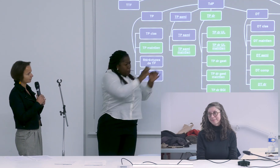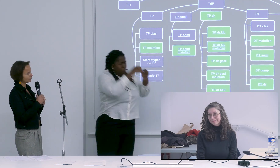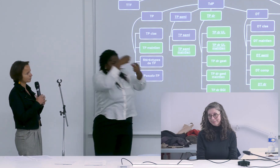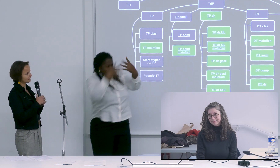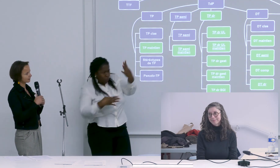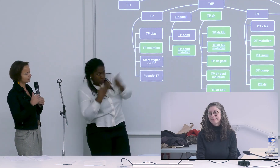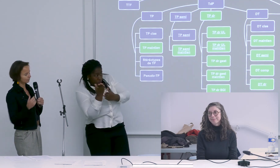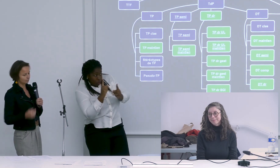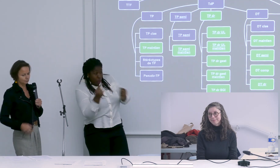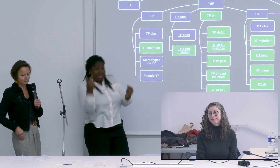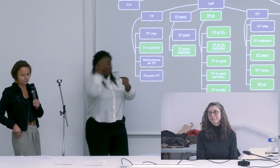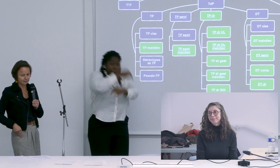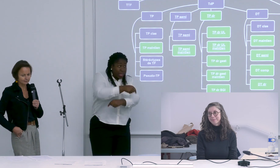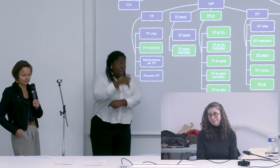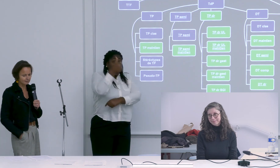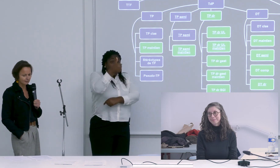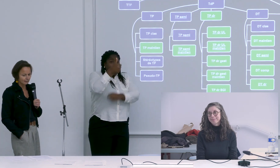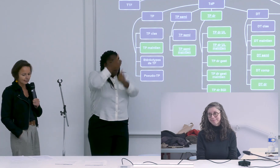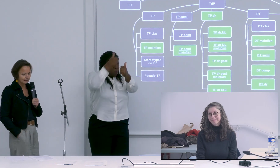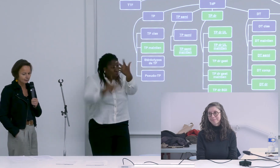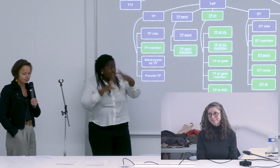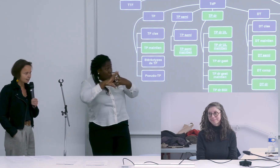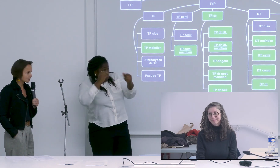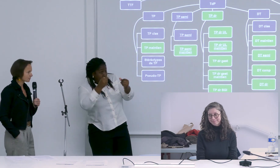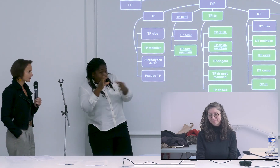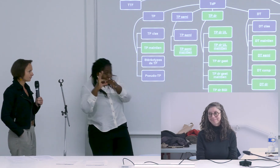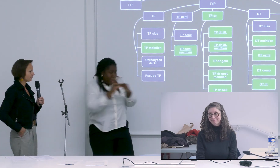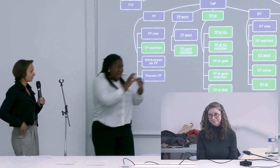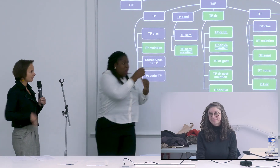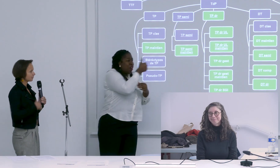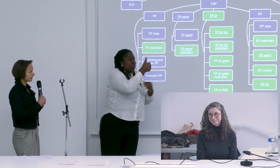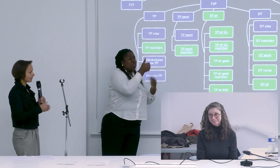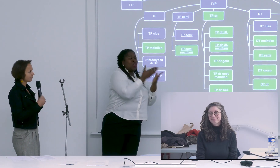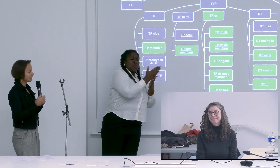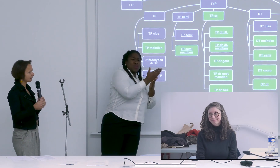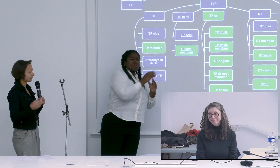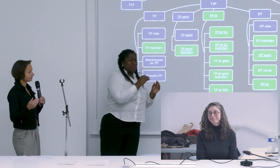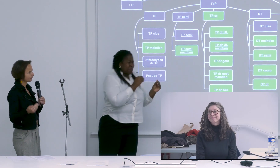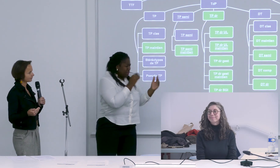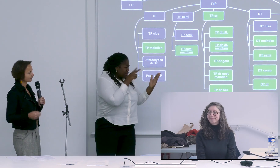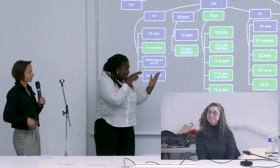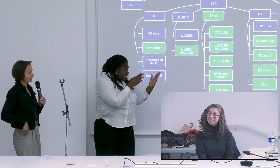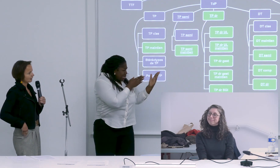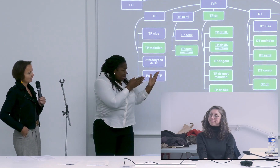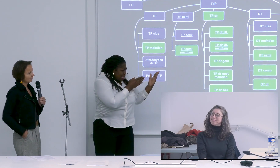au sein de ta thèse qui se fait peut-être par palier